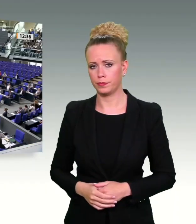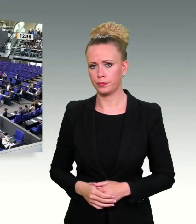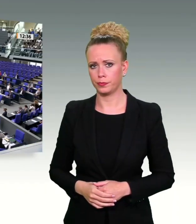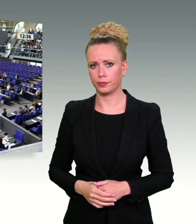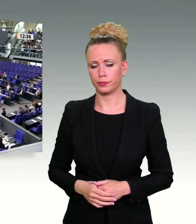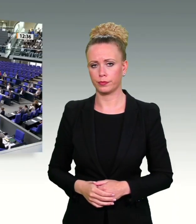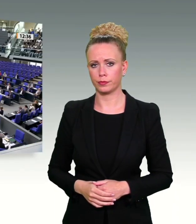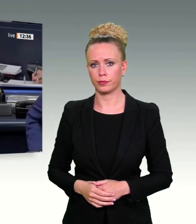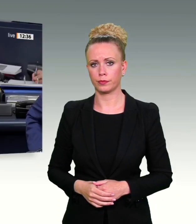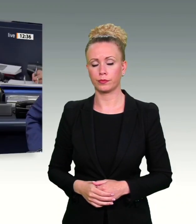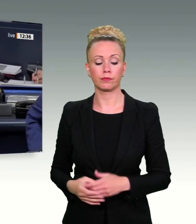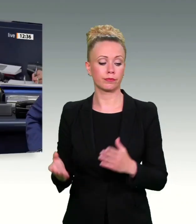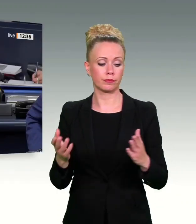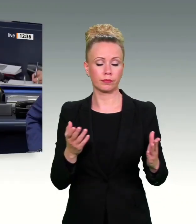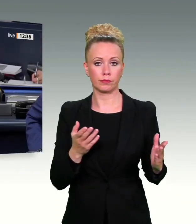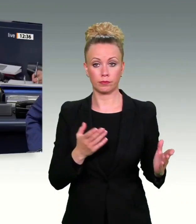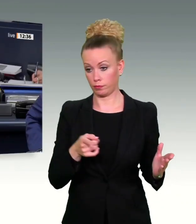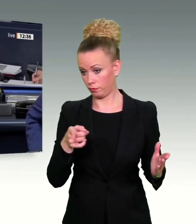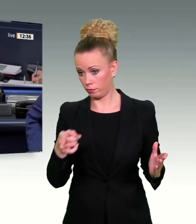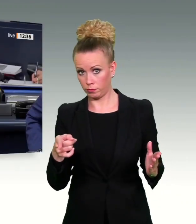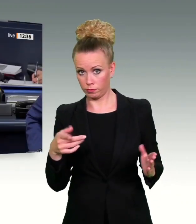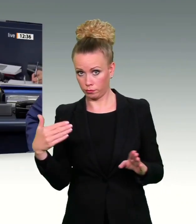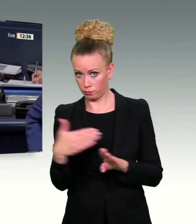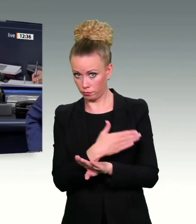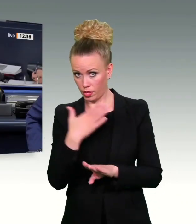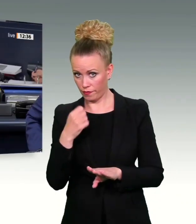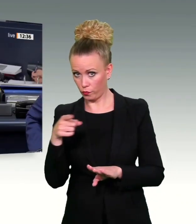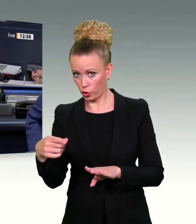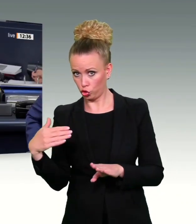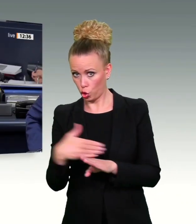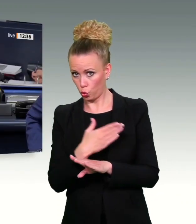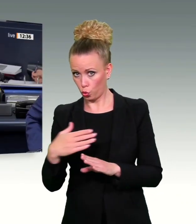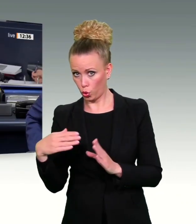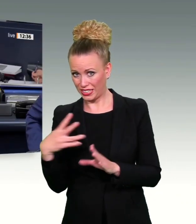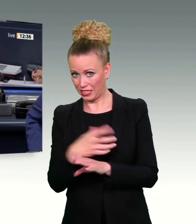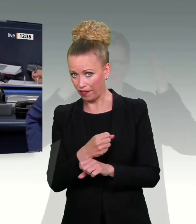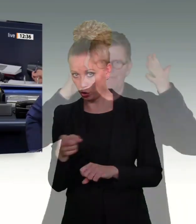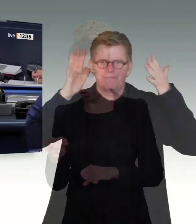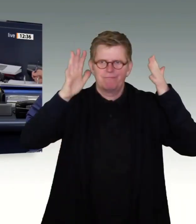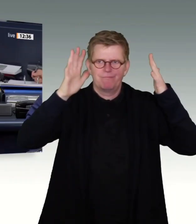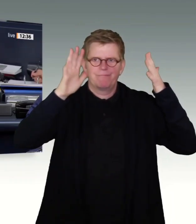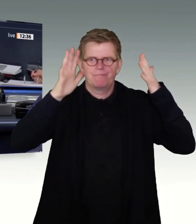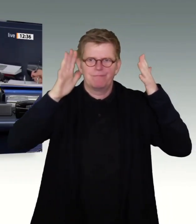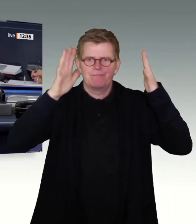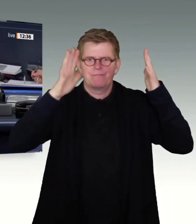Herr Kollege Höferlin, möchten Sie eine Kurzintervention, weil die Redezeit schon vorbei war? Okay.